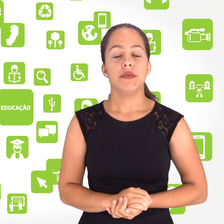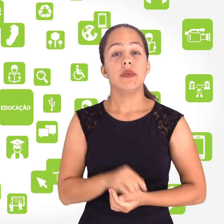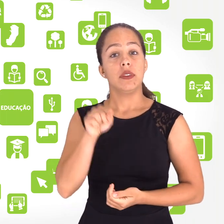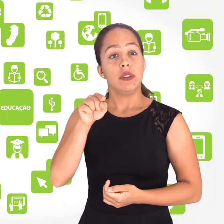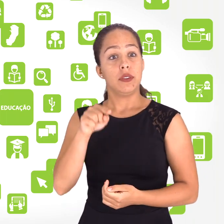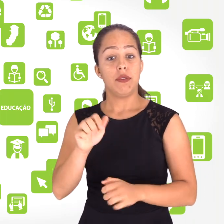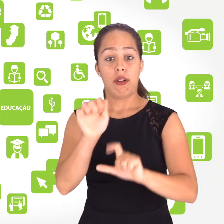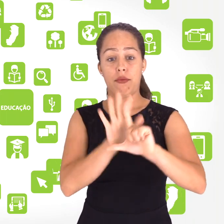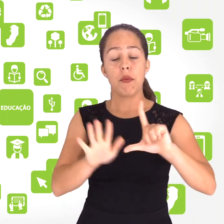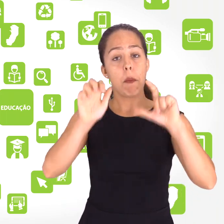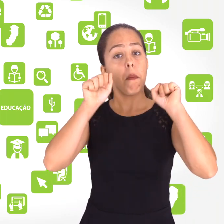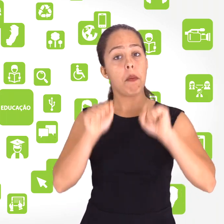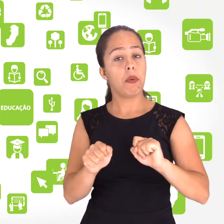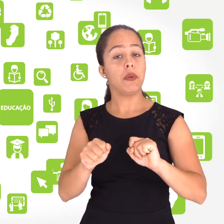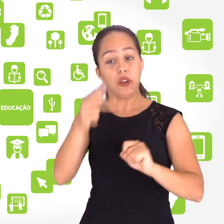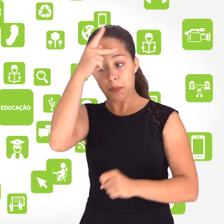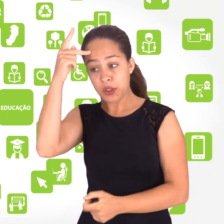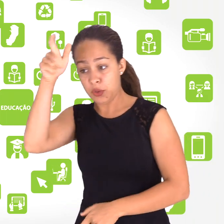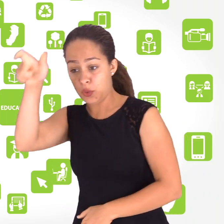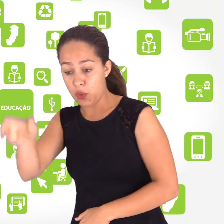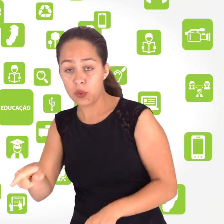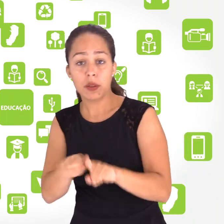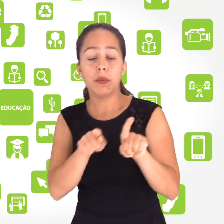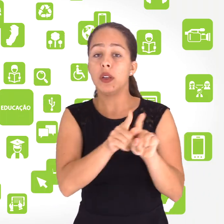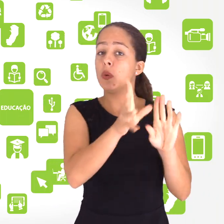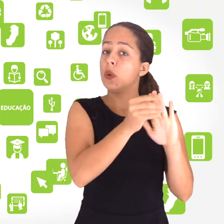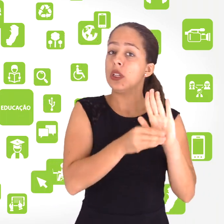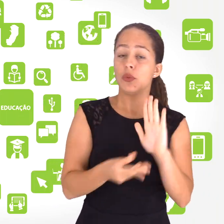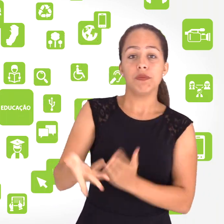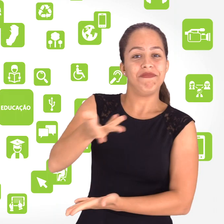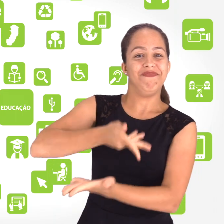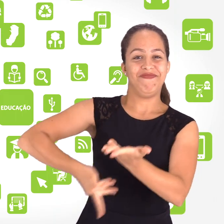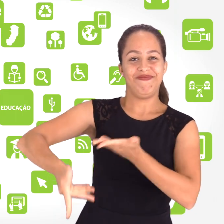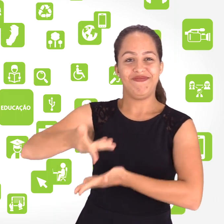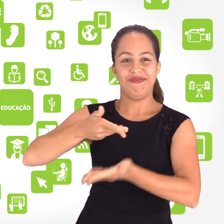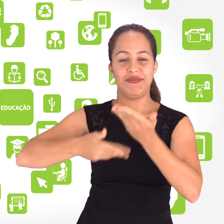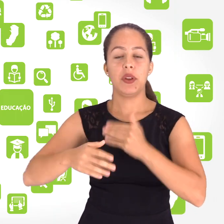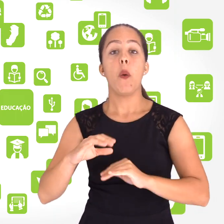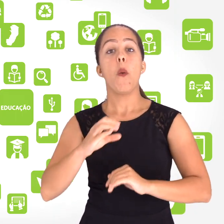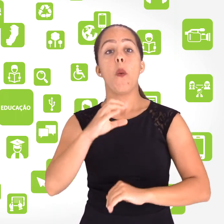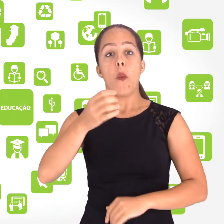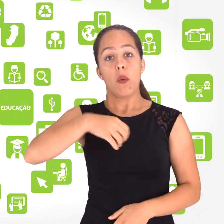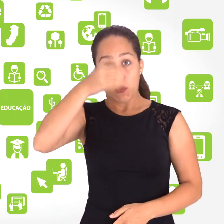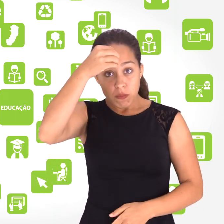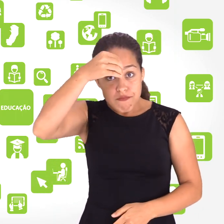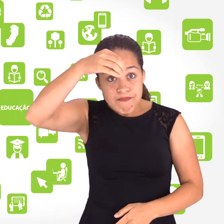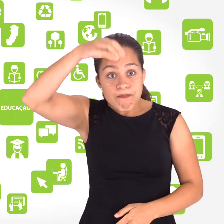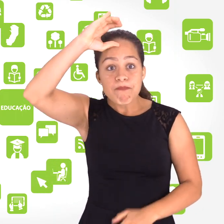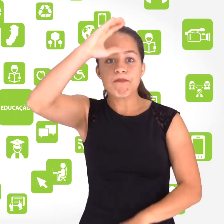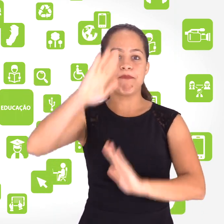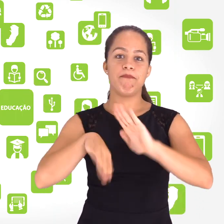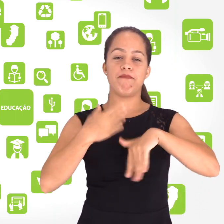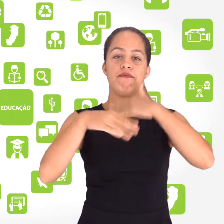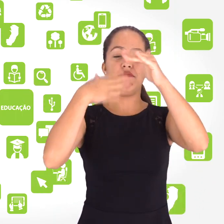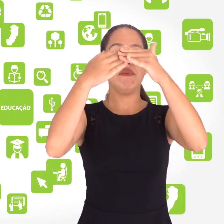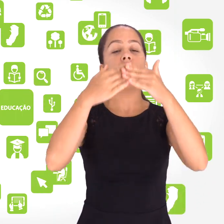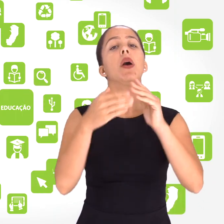Diferentes AVA oportunizam essa comunicação com as pessoas e com o conteúdo, em prol de uma construção do